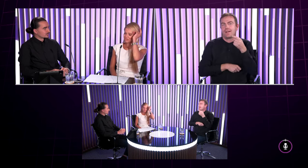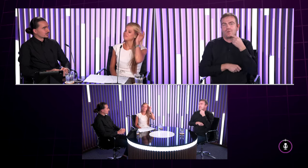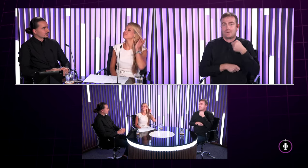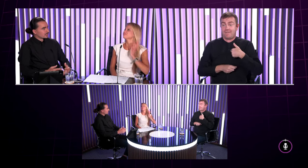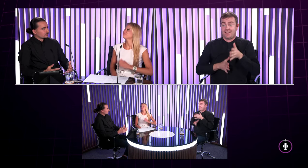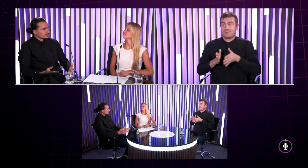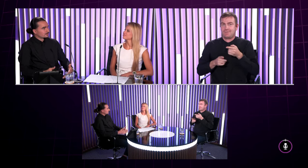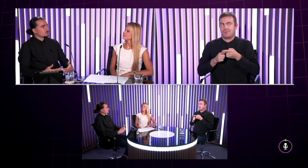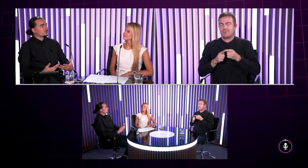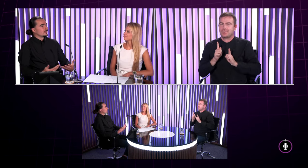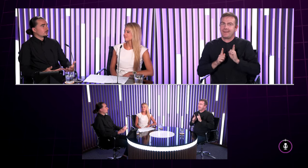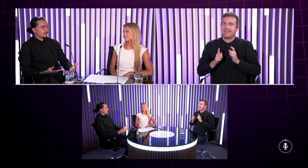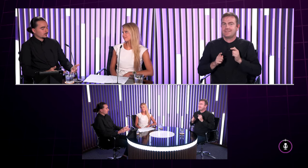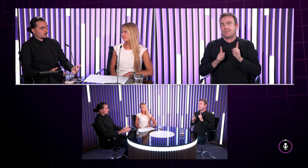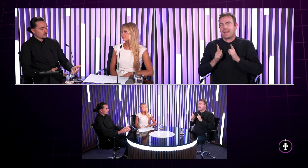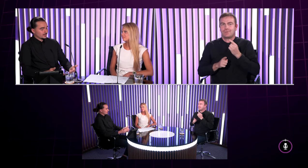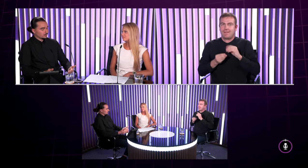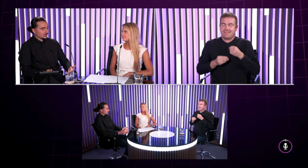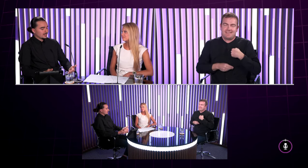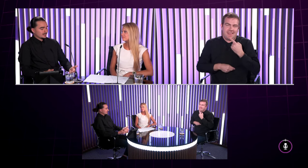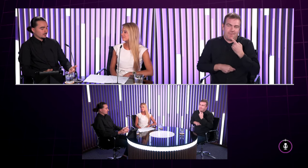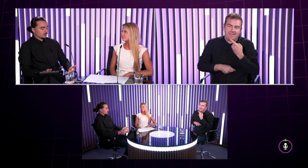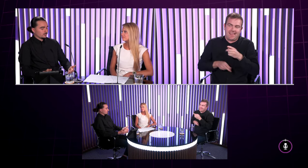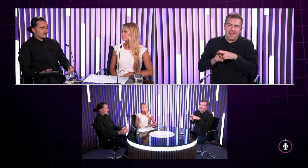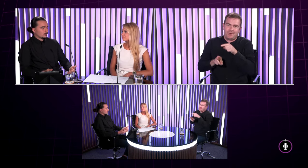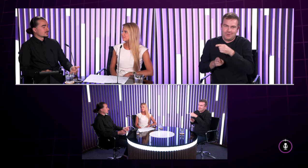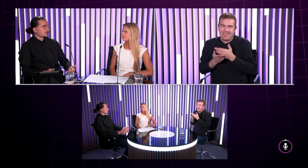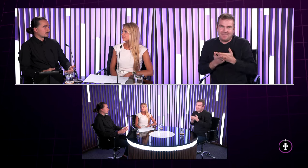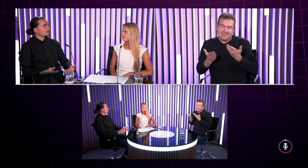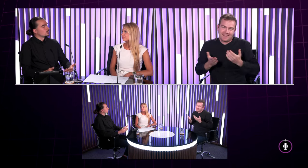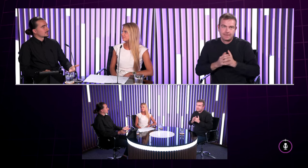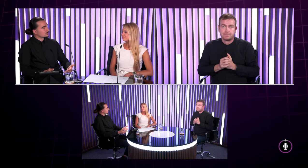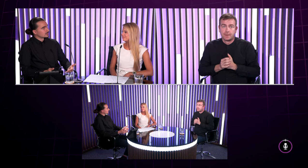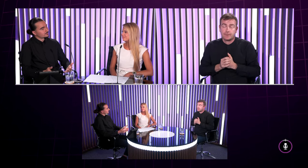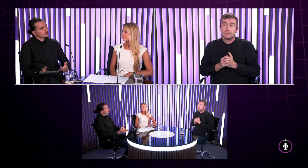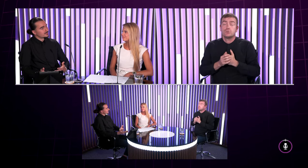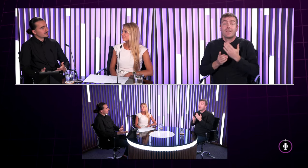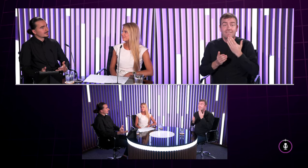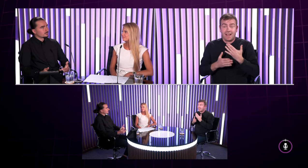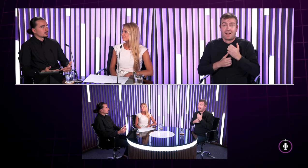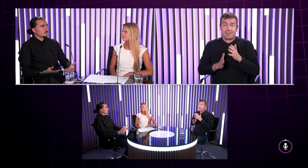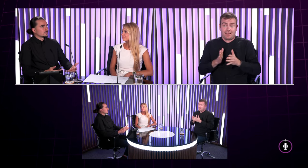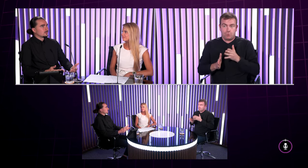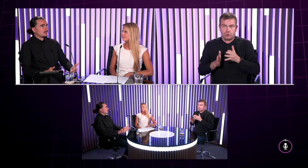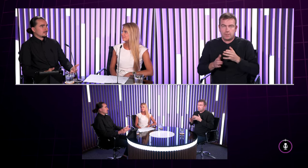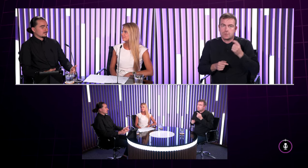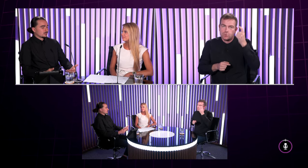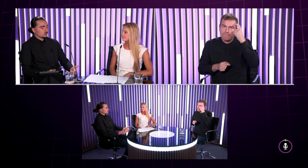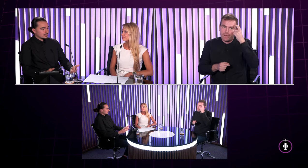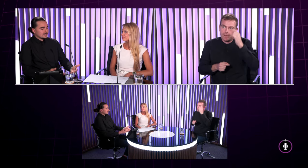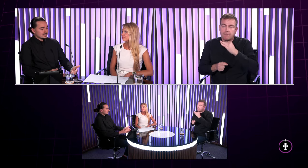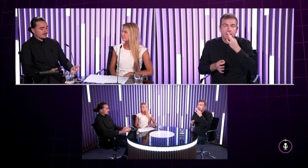prehľad že ako ten svet funguje a bolo pre mňa trošku možno jednoduchšie sa potom osamostatne da fungovať samostatne v tom svete a nepotreboval som